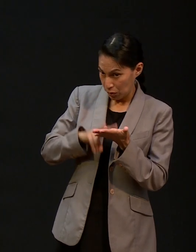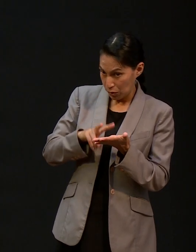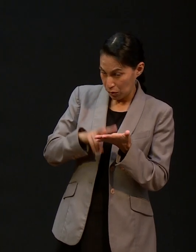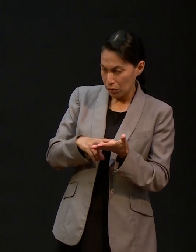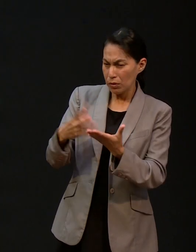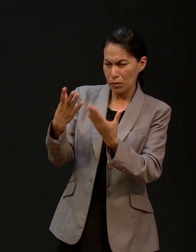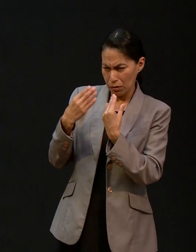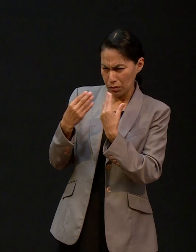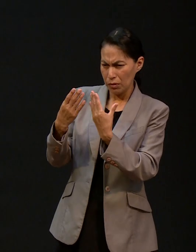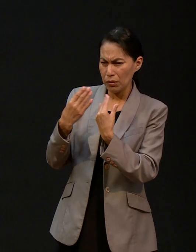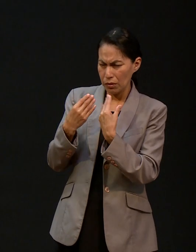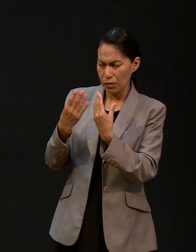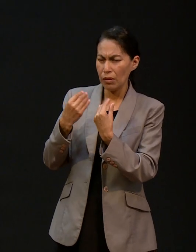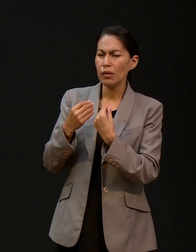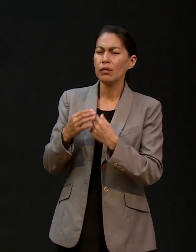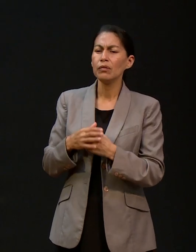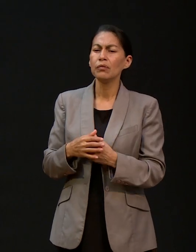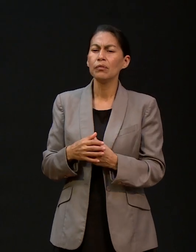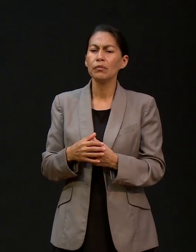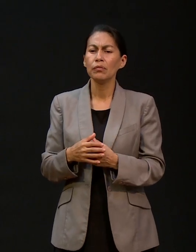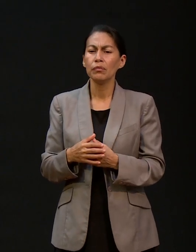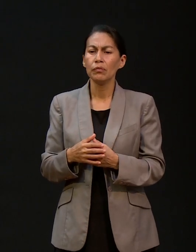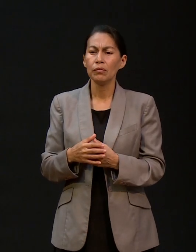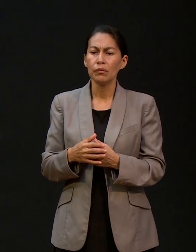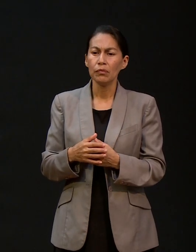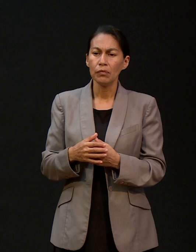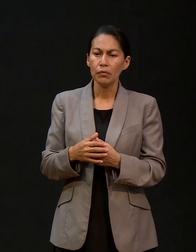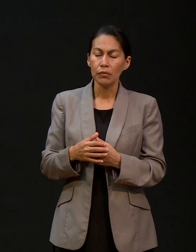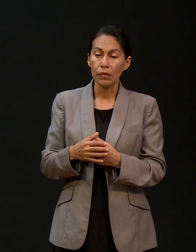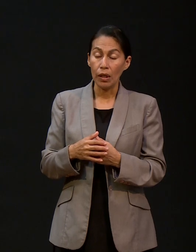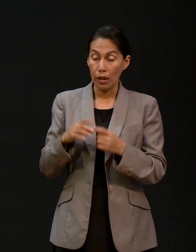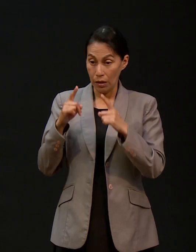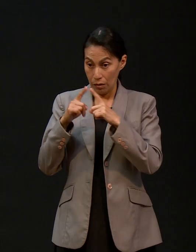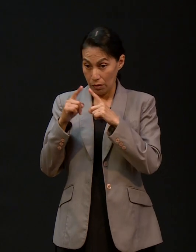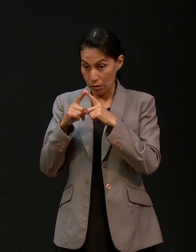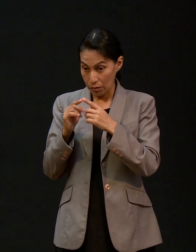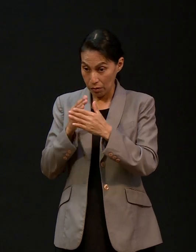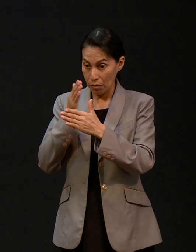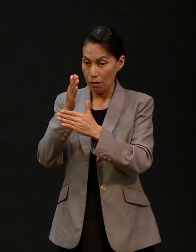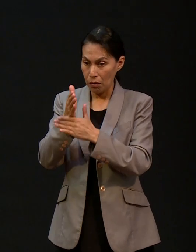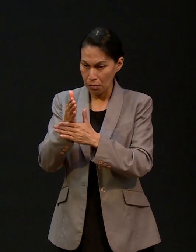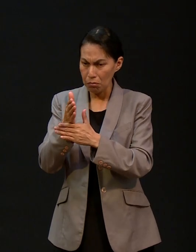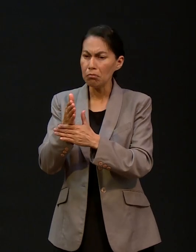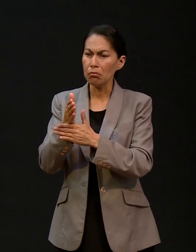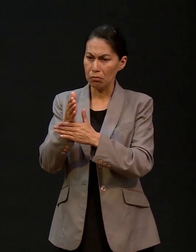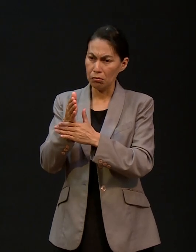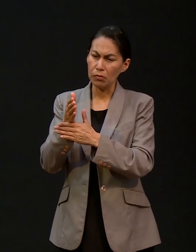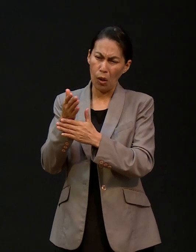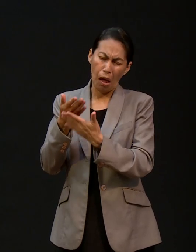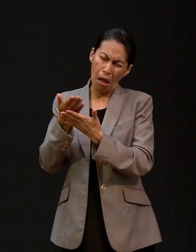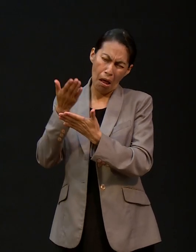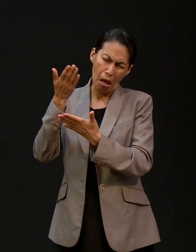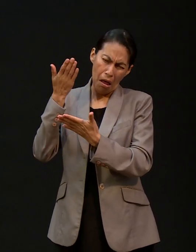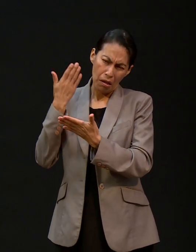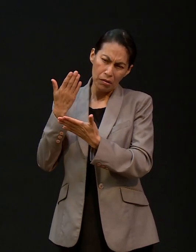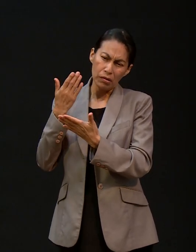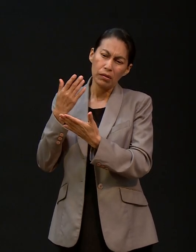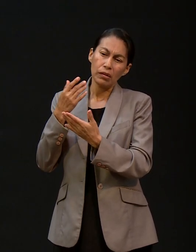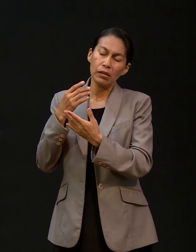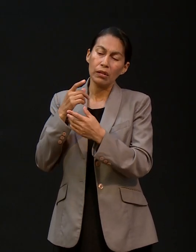principios religiosos. Nos inculcaron el asistir a la iglesia. En aquel entonces, la iglesia